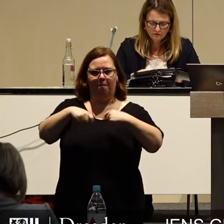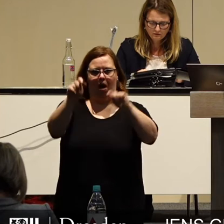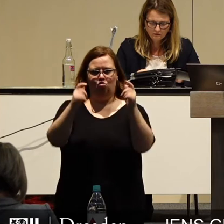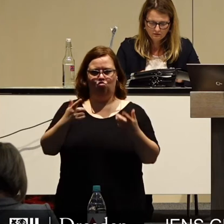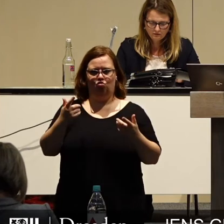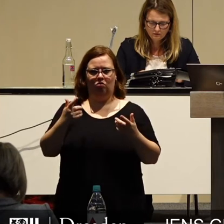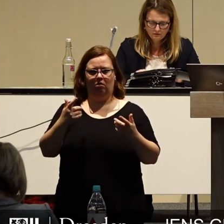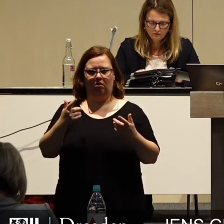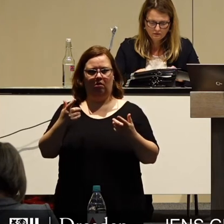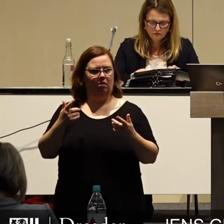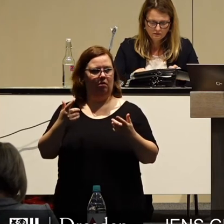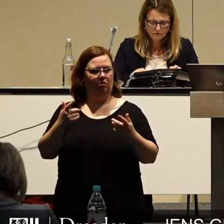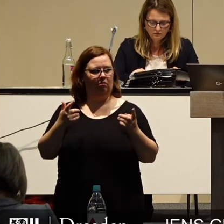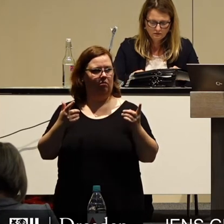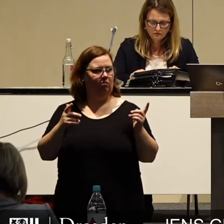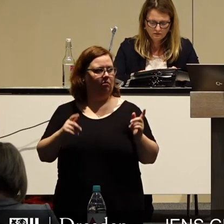die...